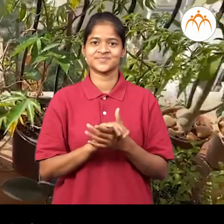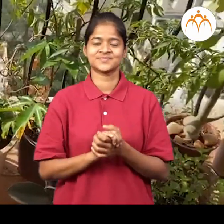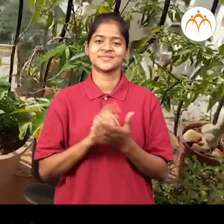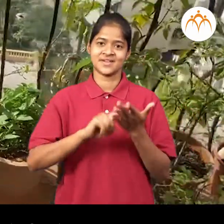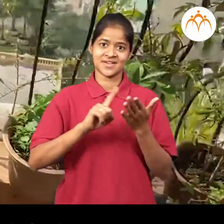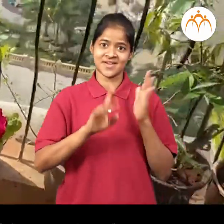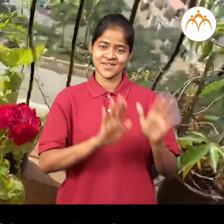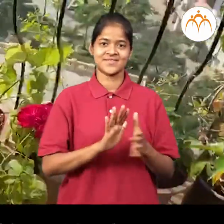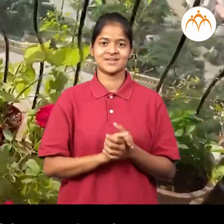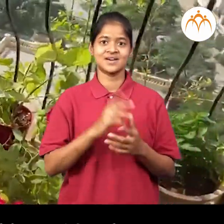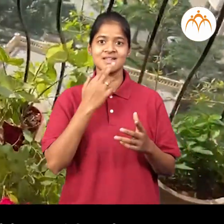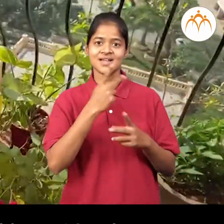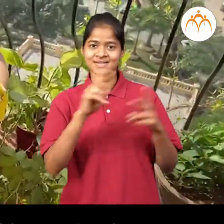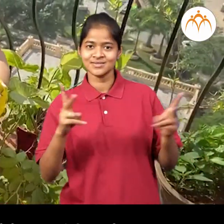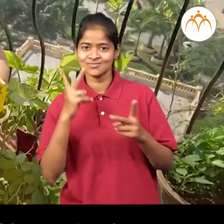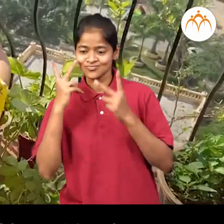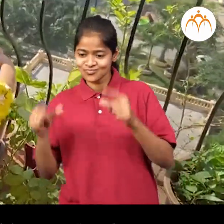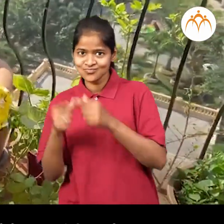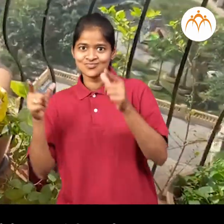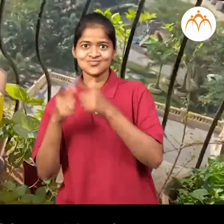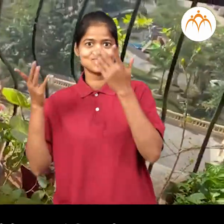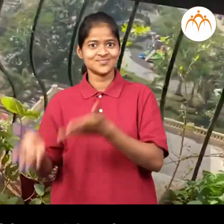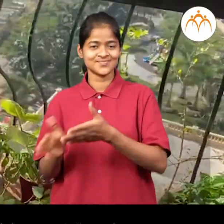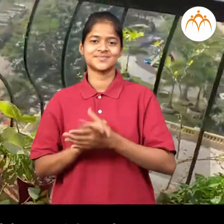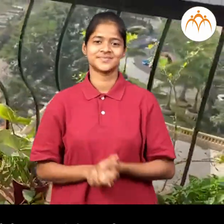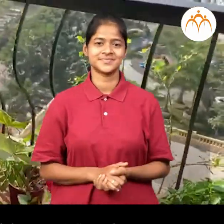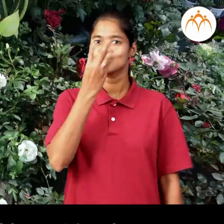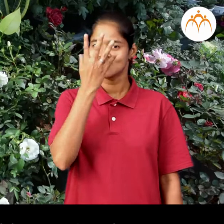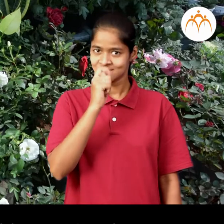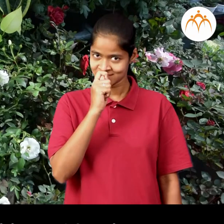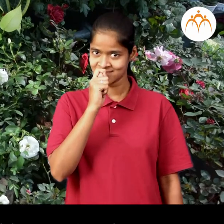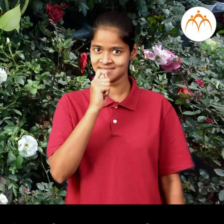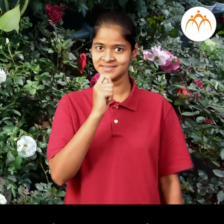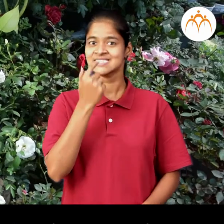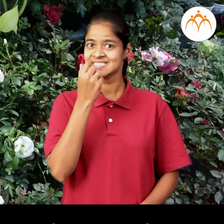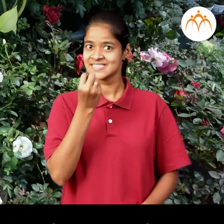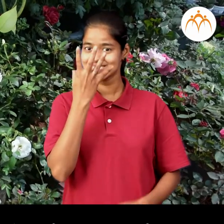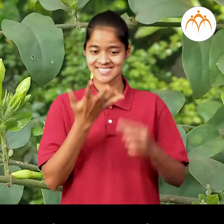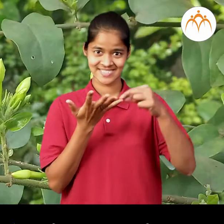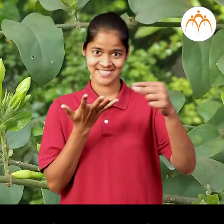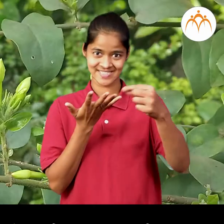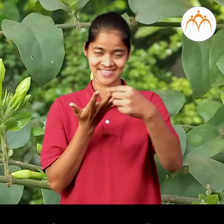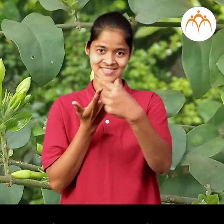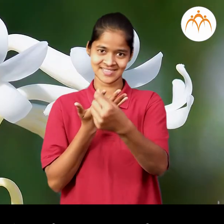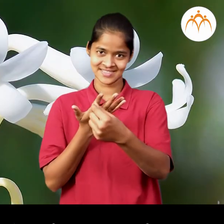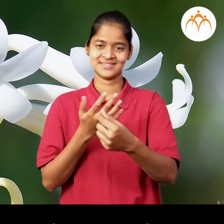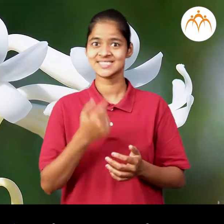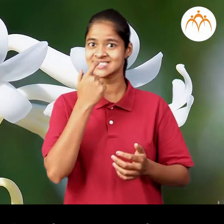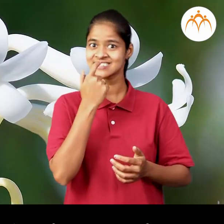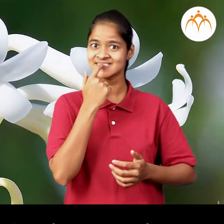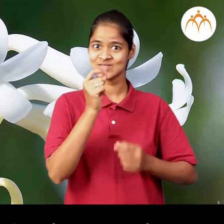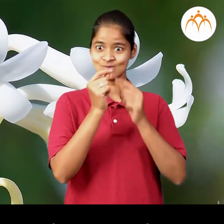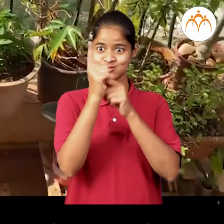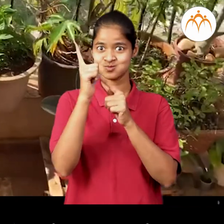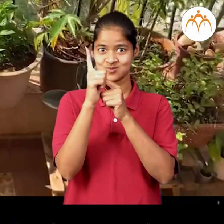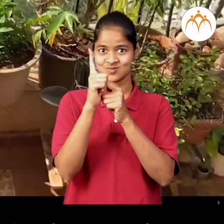या बाजुचा कुंड्यान मध्धे शोभेची जाड़ दिस्तत गुलाब आहे, कुंदा आहे, निशिगंधा आहे,